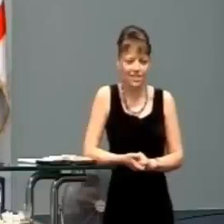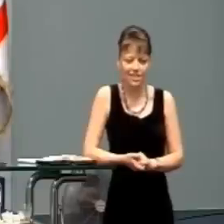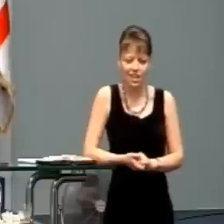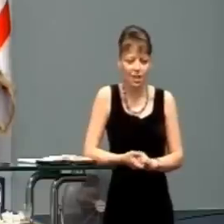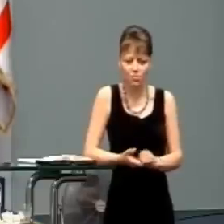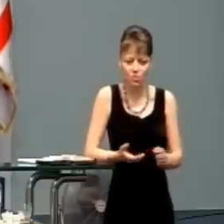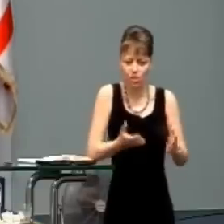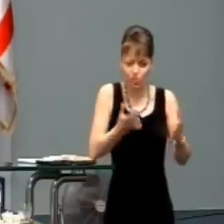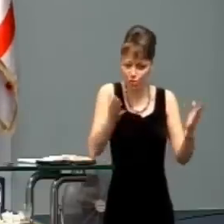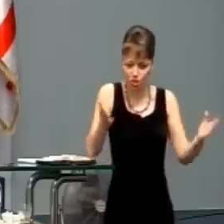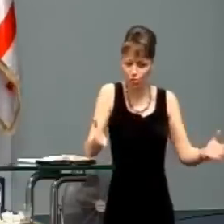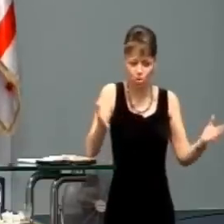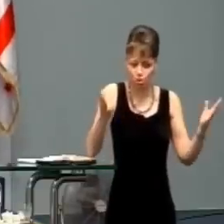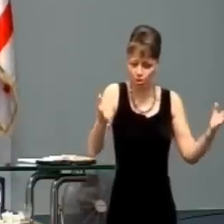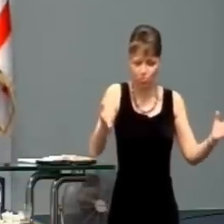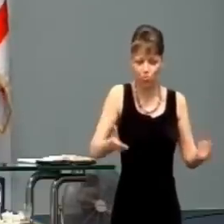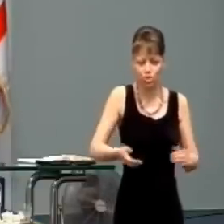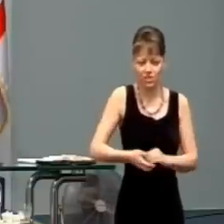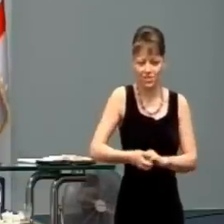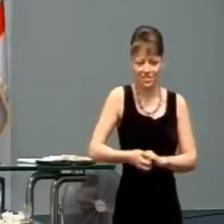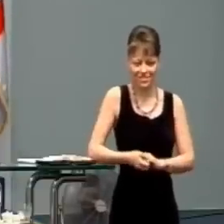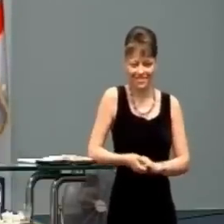nedaruje všetko,